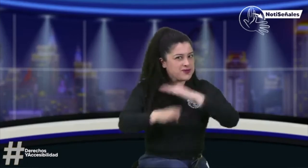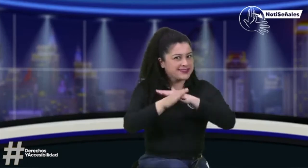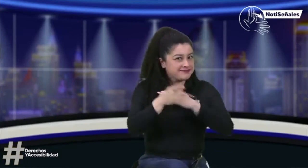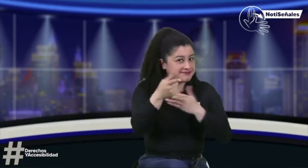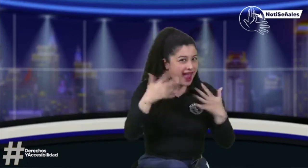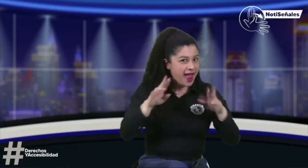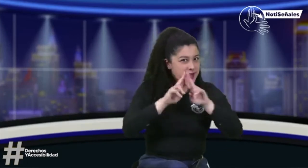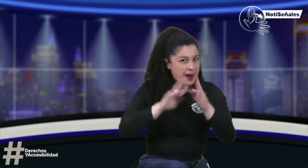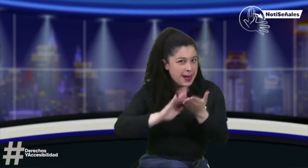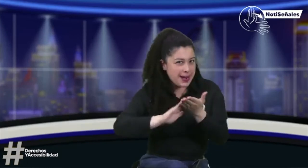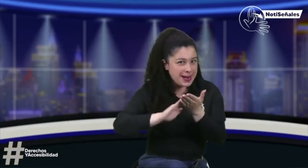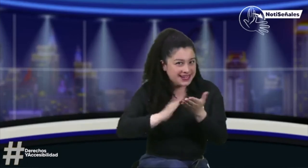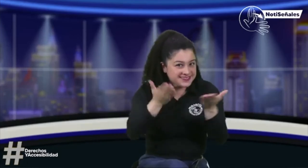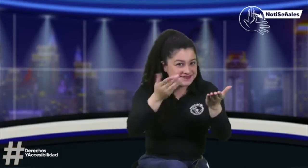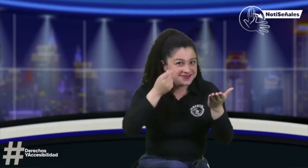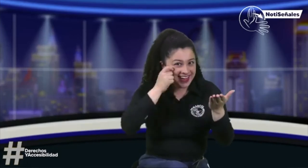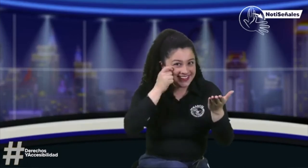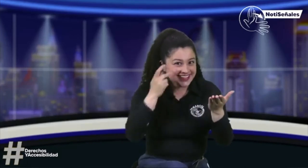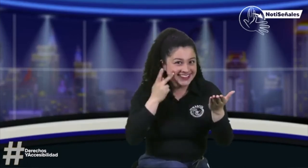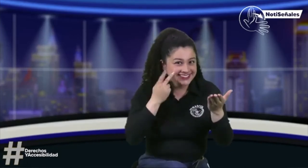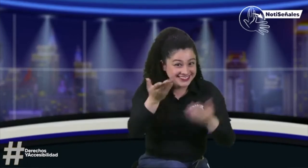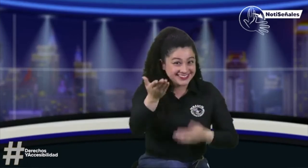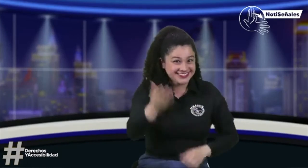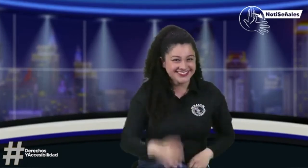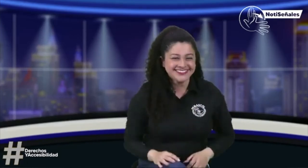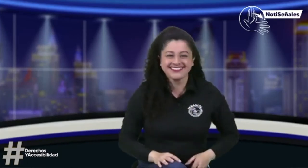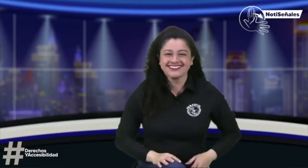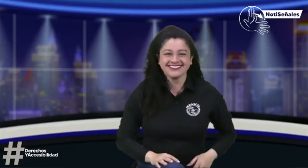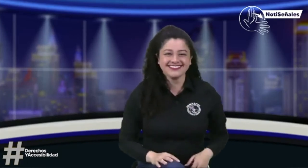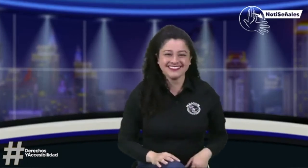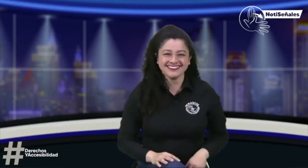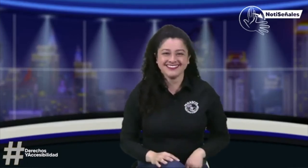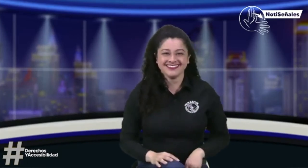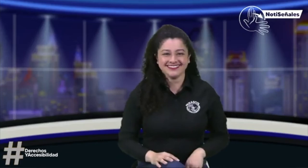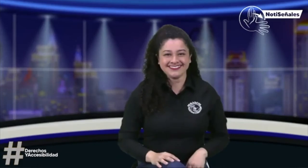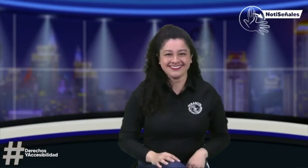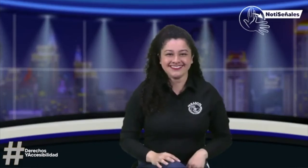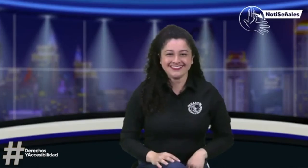Katherine ha sido bastante buena. Ya se nos solucionaron los problemas de internet, entonces sigue Katherine.